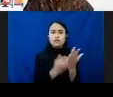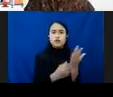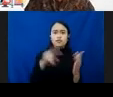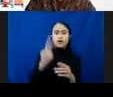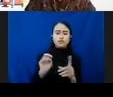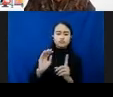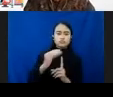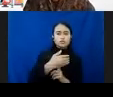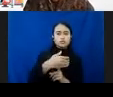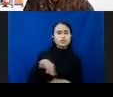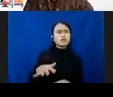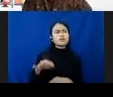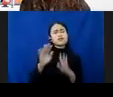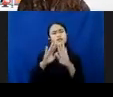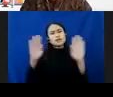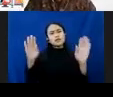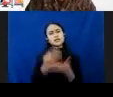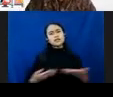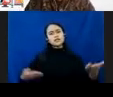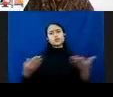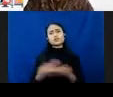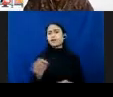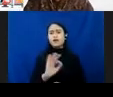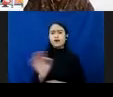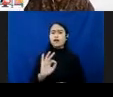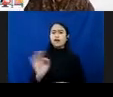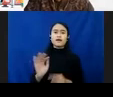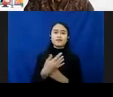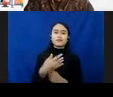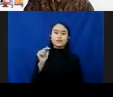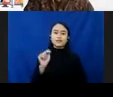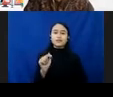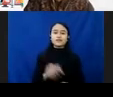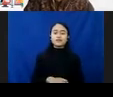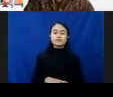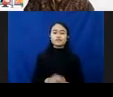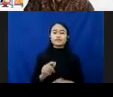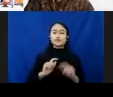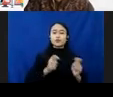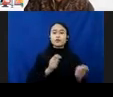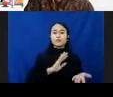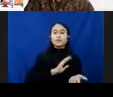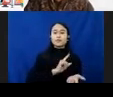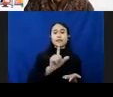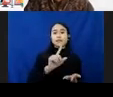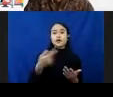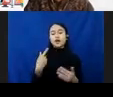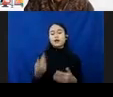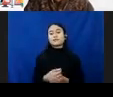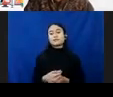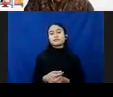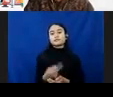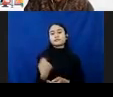media sosial tidak melindungi itu. Itu ada pelaporan. Jadi kami bekerjasama dengan